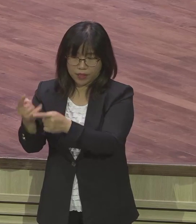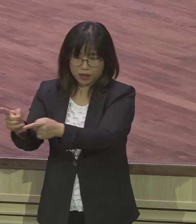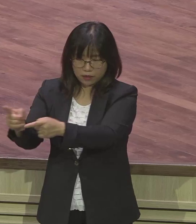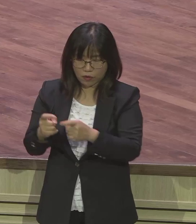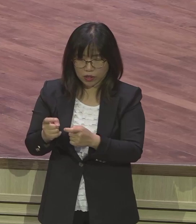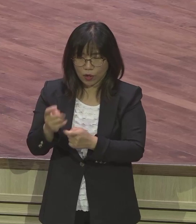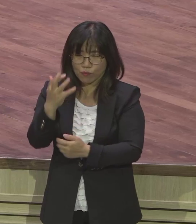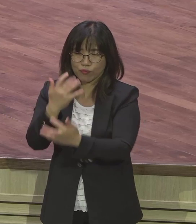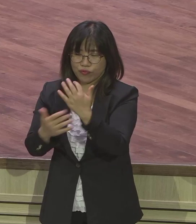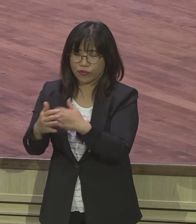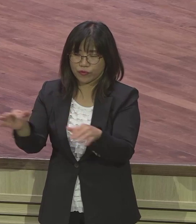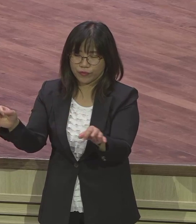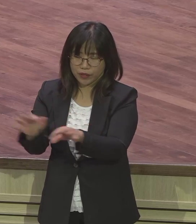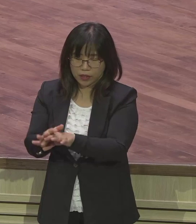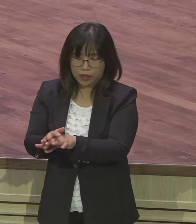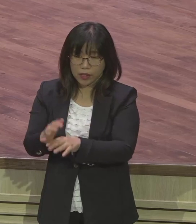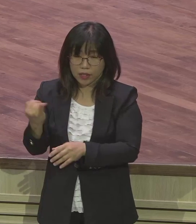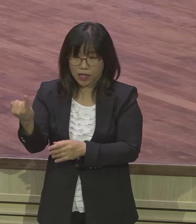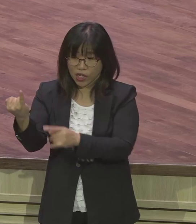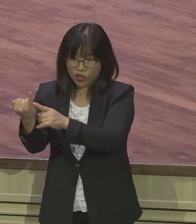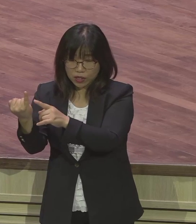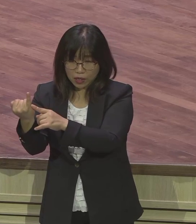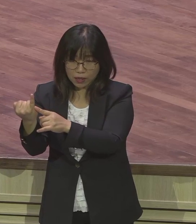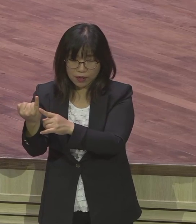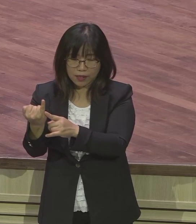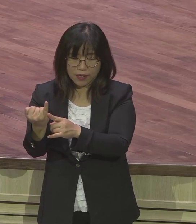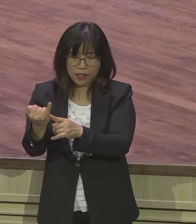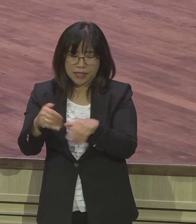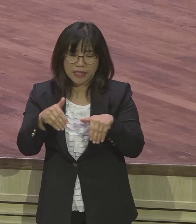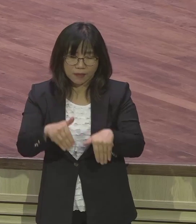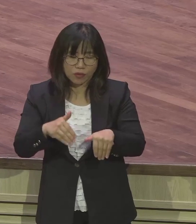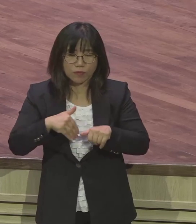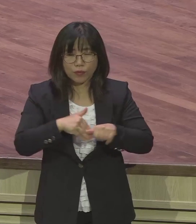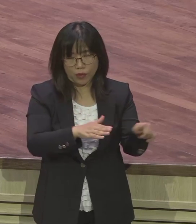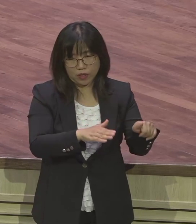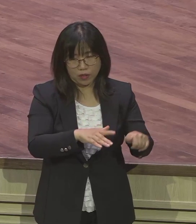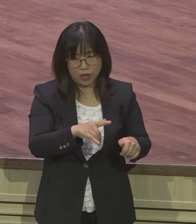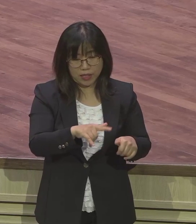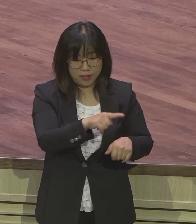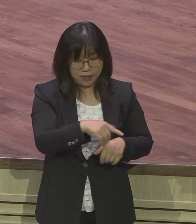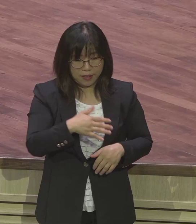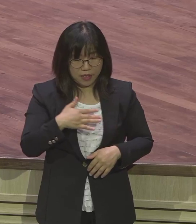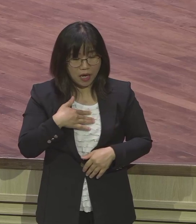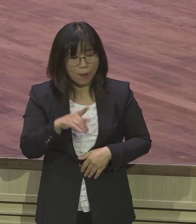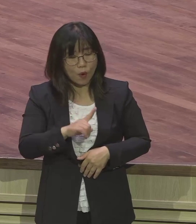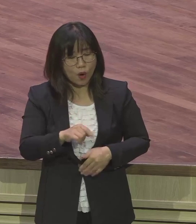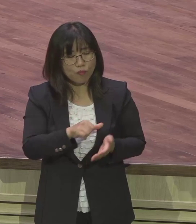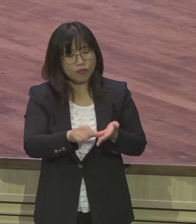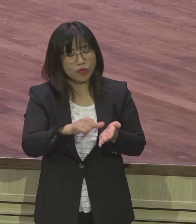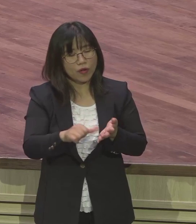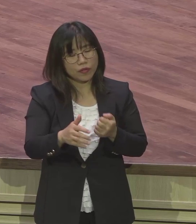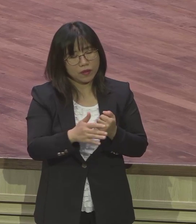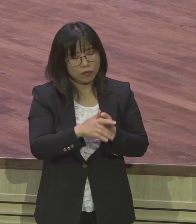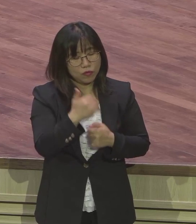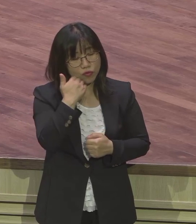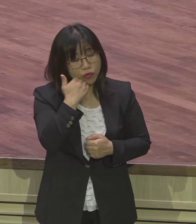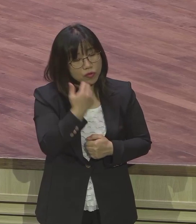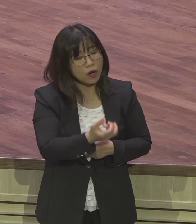끌려 나갈 때에 사람을 보내어 시아버지에게 이러되 이 묽은 임자로 말면 임신하였나이다 성하건대 보소서